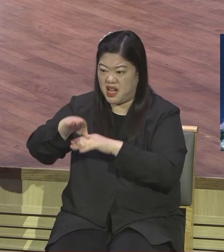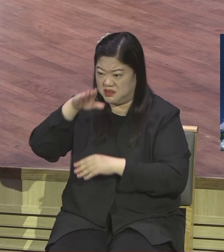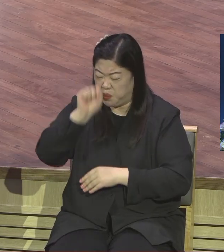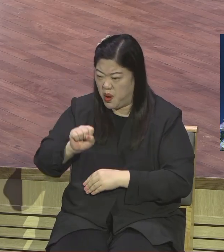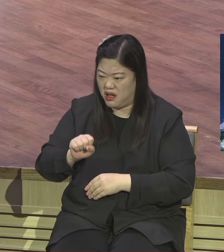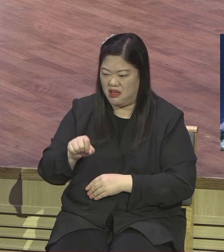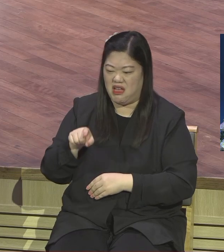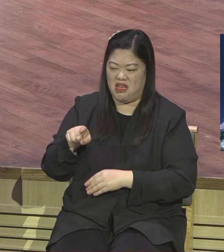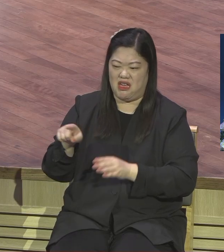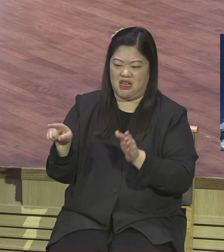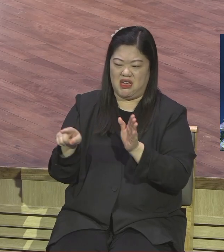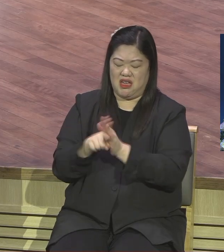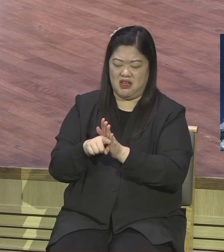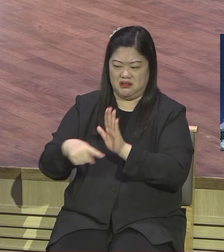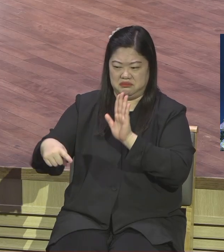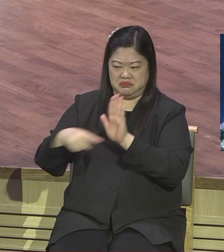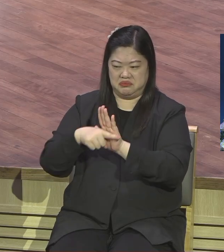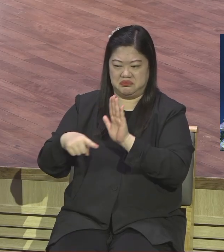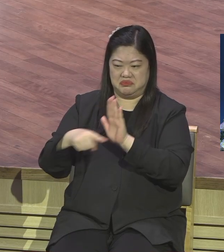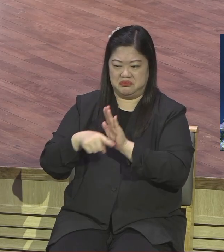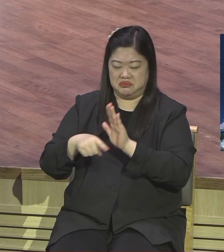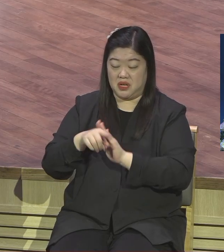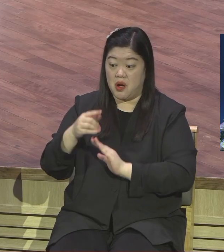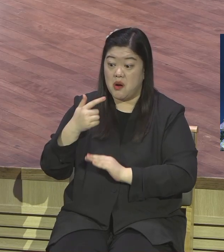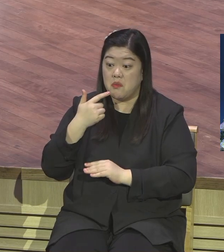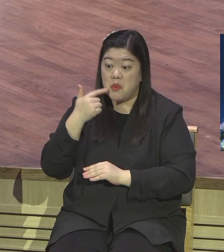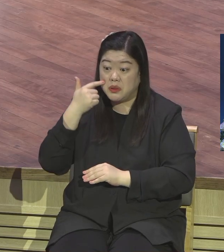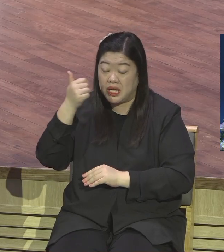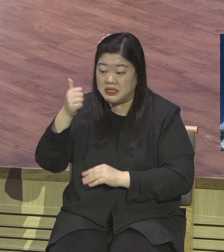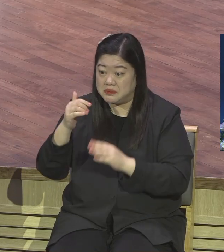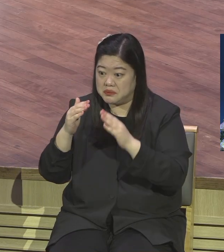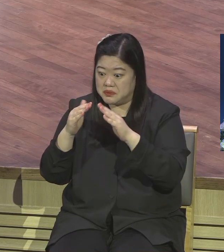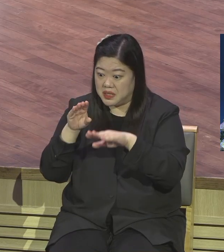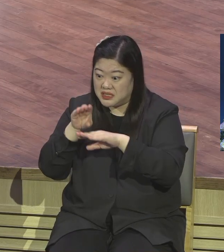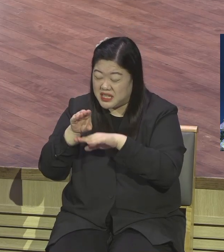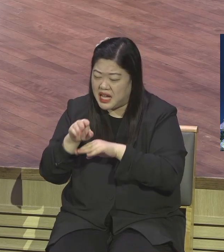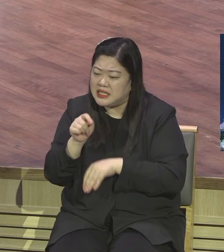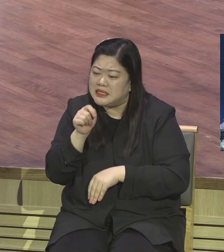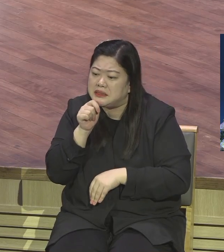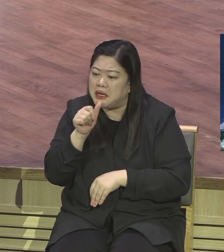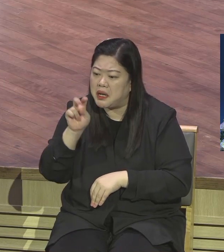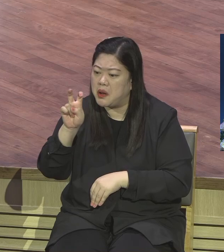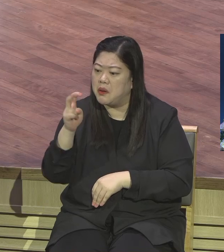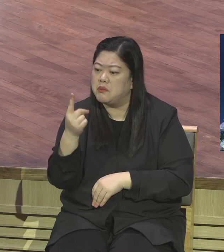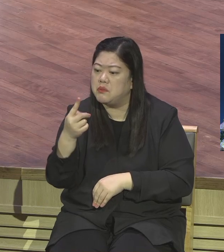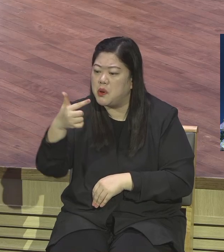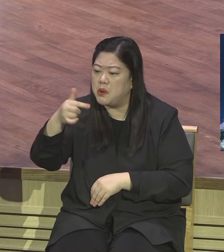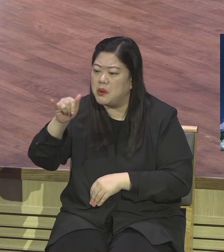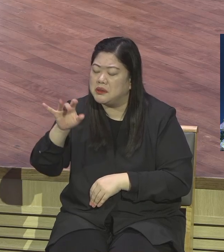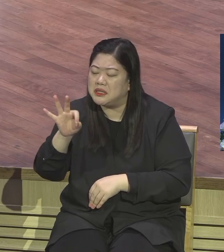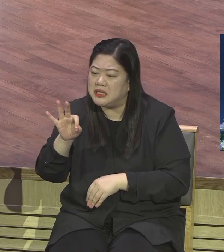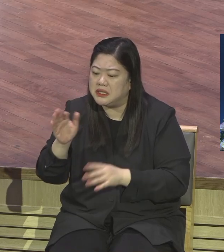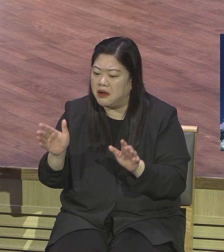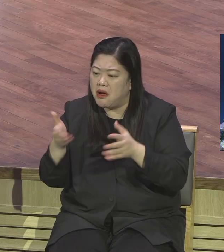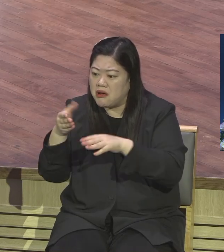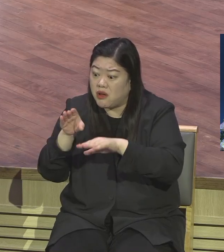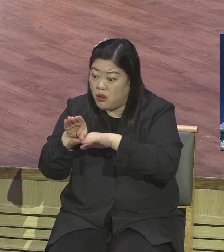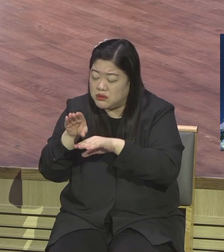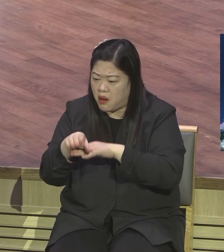댕기고 조그만한 차 모닝 타고 댕기면 은혜 돼요 우리 목사는 교회가 아니라 큰데 모닝 타고 작은